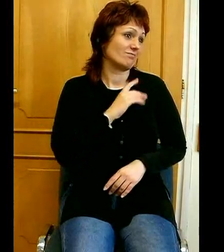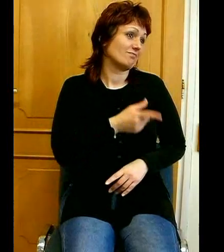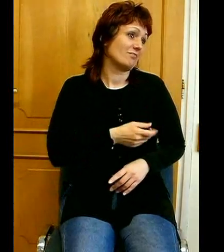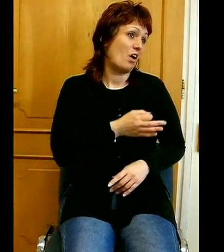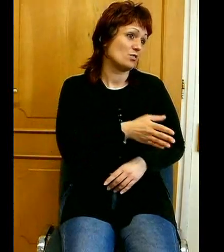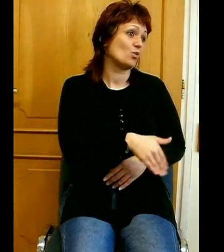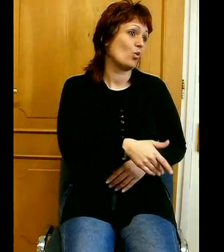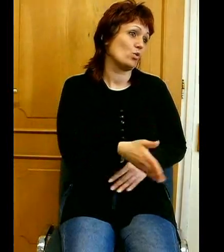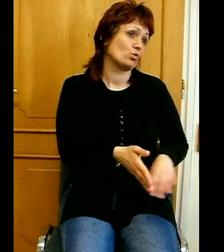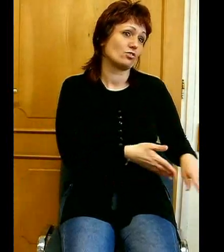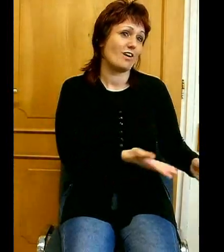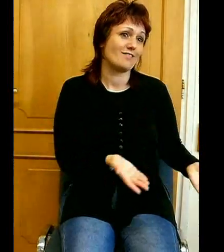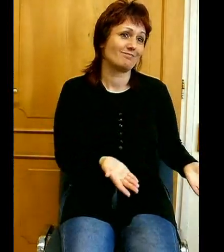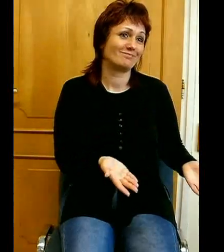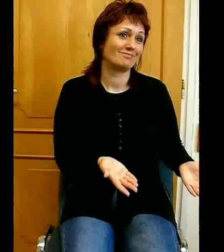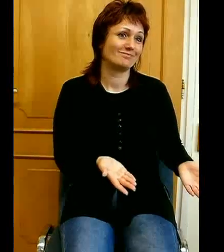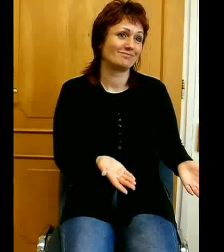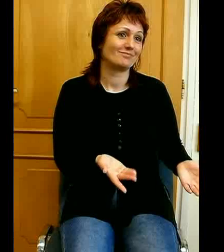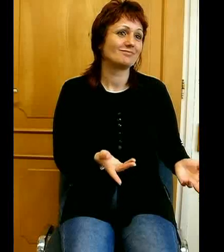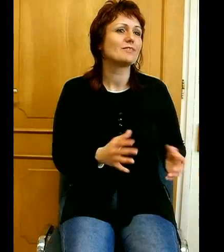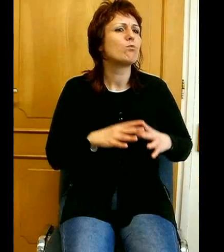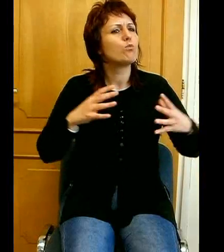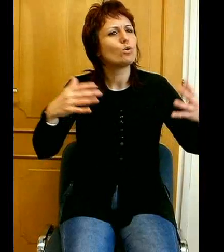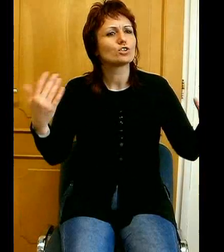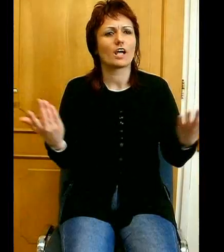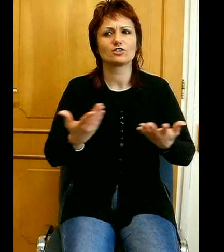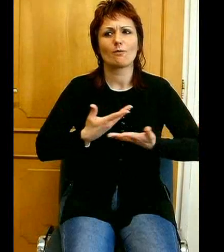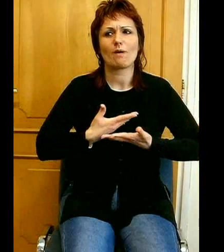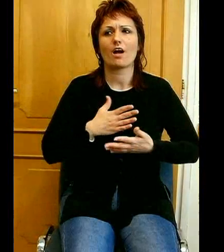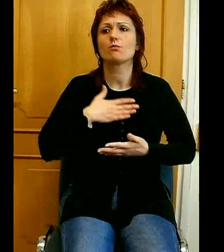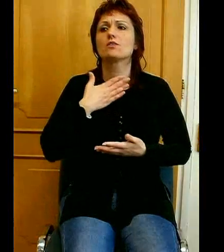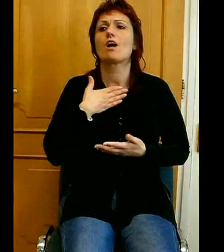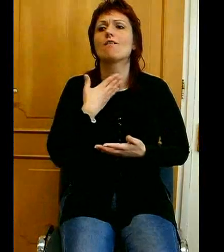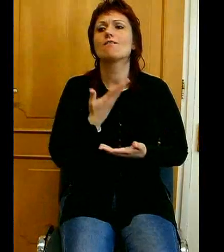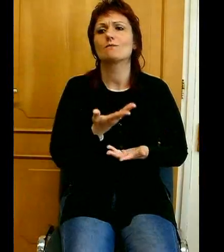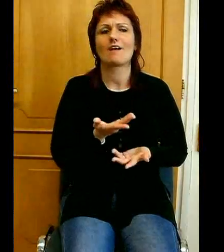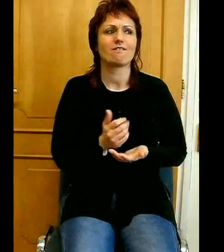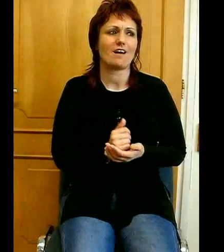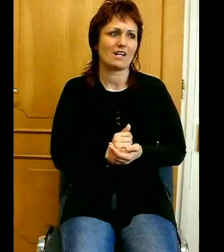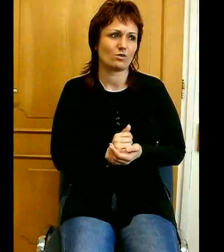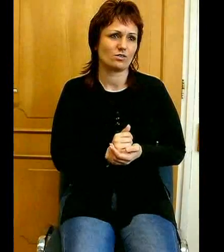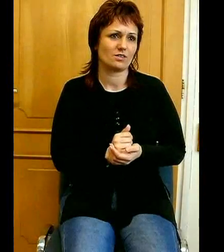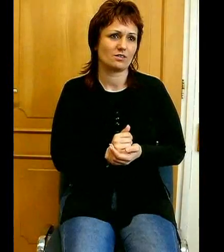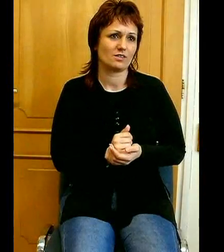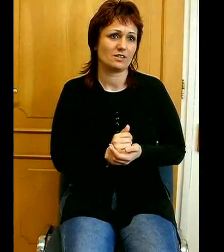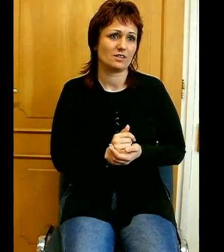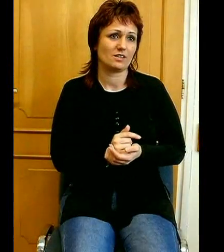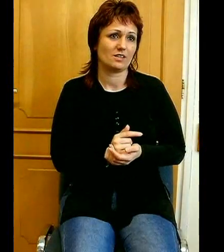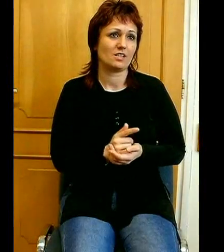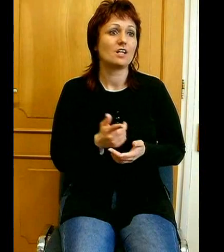megkapta azt, amire vágyunk. Nekünk komolyan kell bennünk, hogy Jézus Krisztus mai tanítványainak